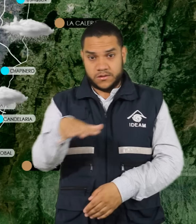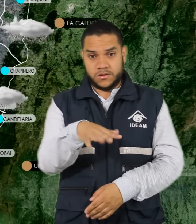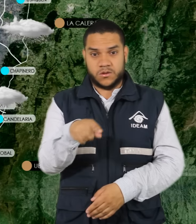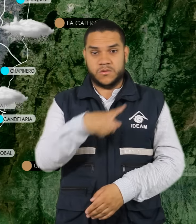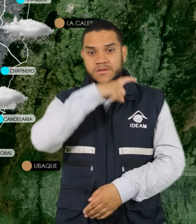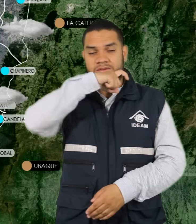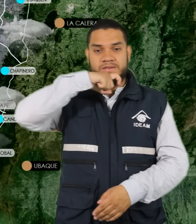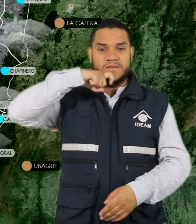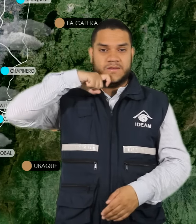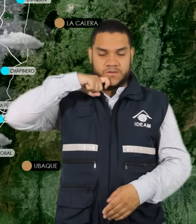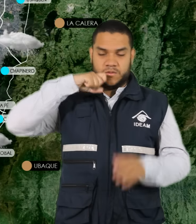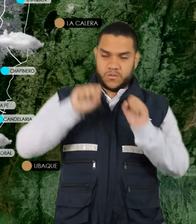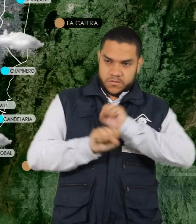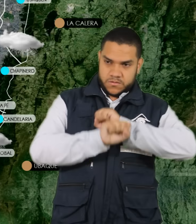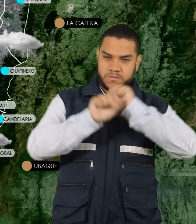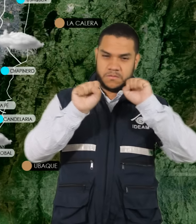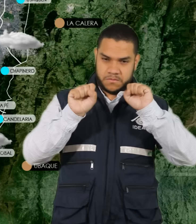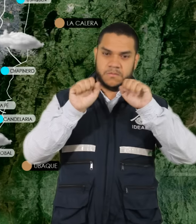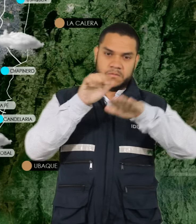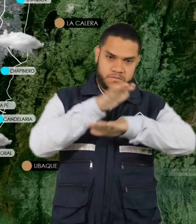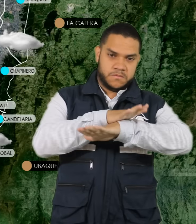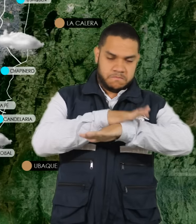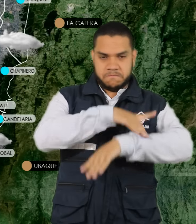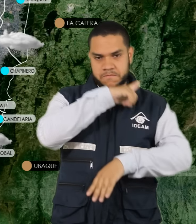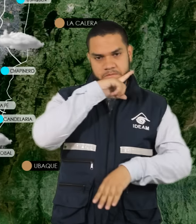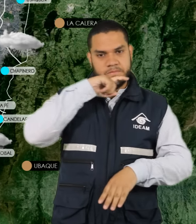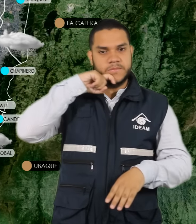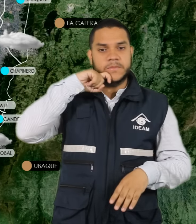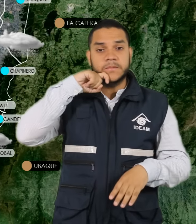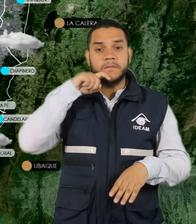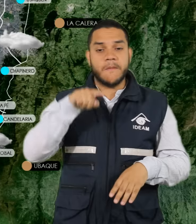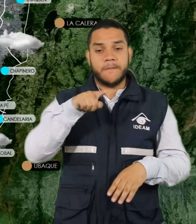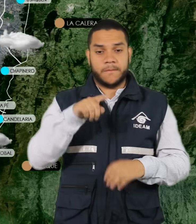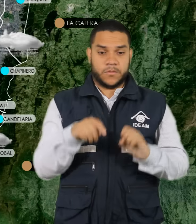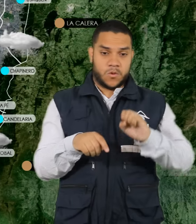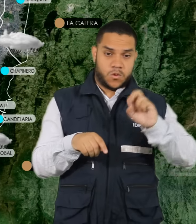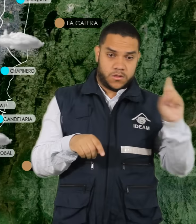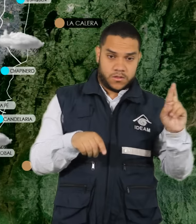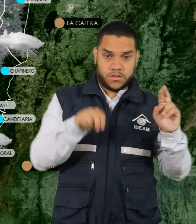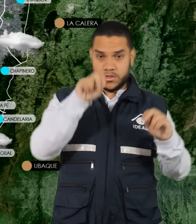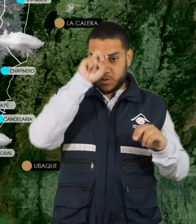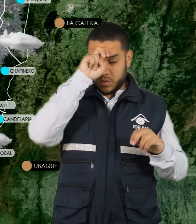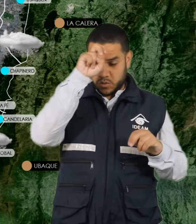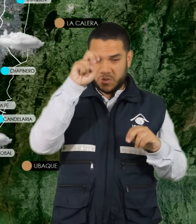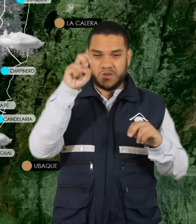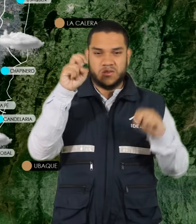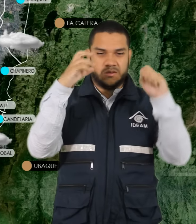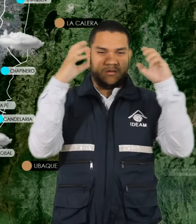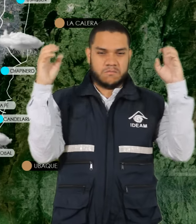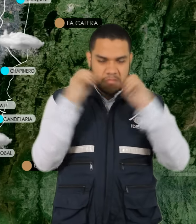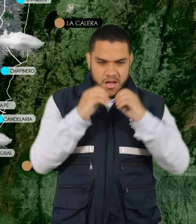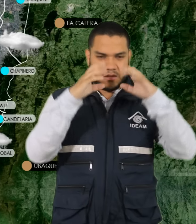condiciones secas en horas de la mañana y de la tarde. Hacia al oriente y norte se estima mayor nubosidad y no descartamos la